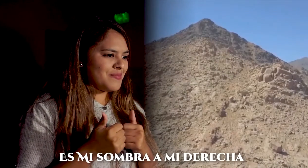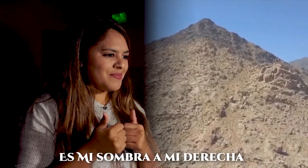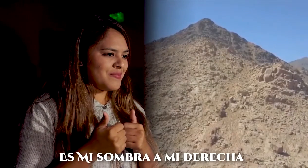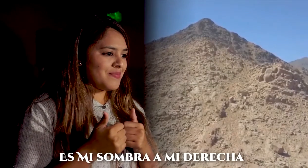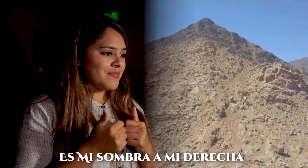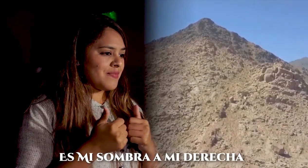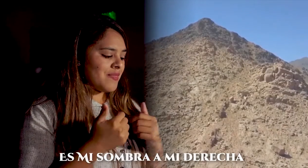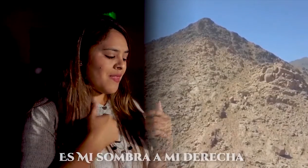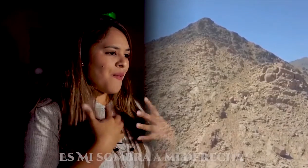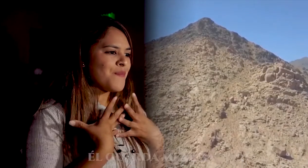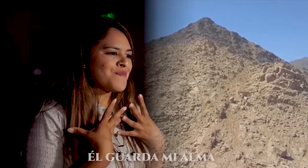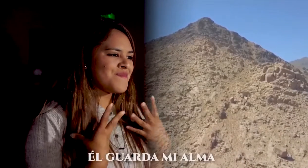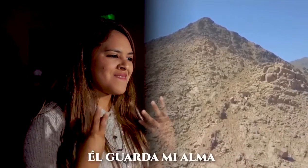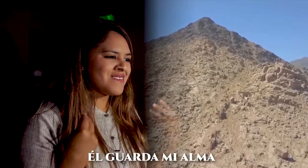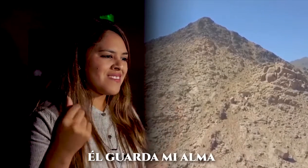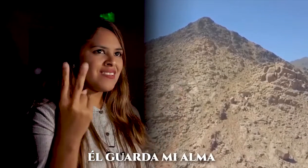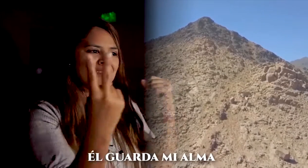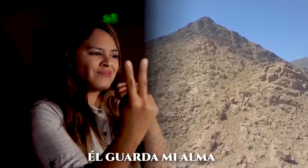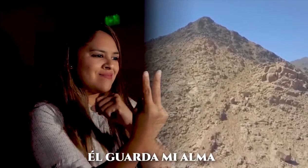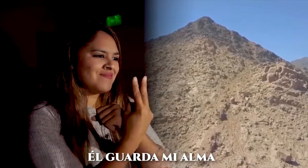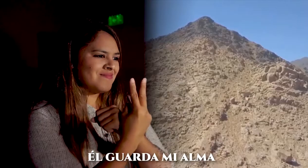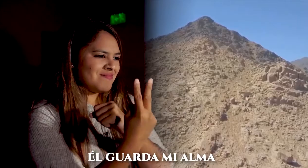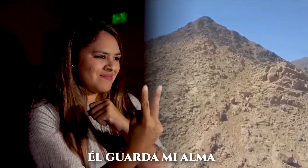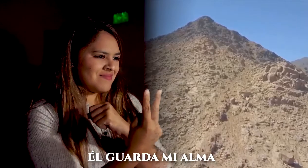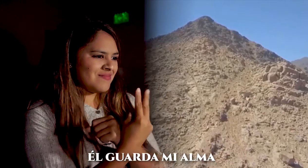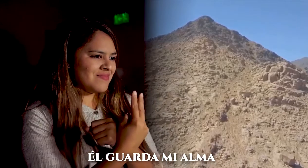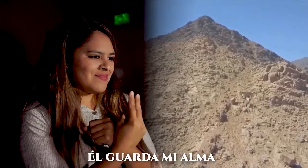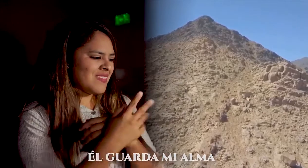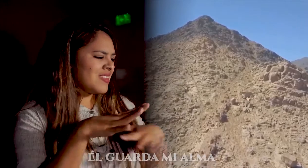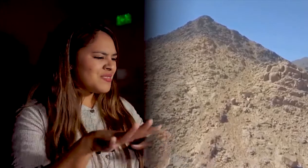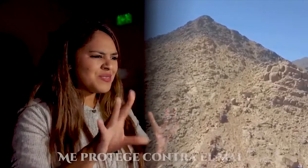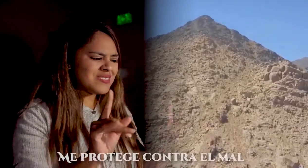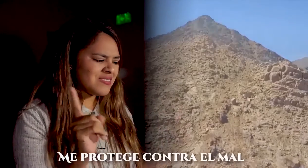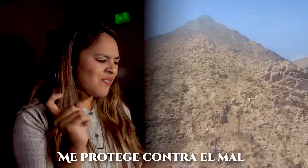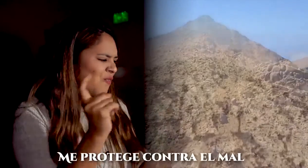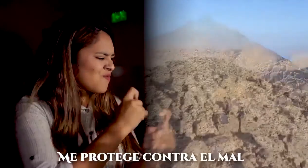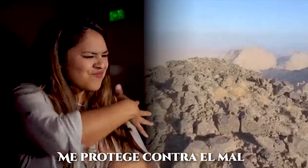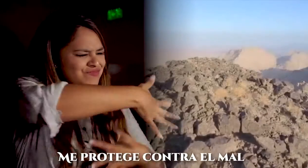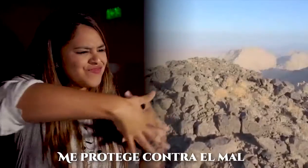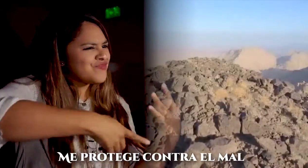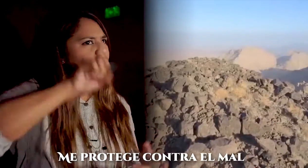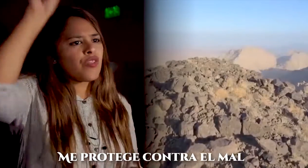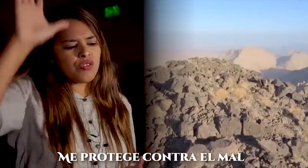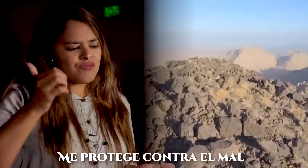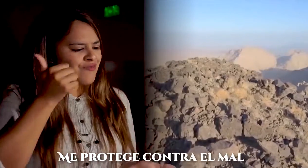derecha, Él guarda mi alma, me protege contra el mal,